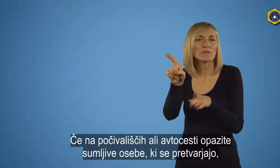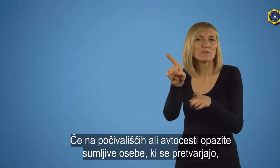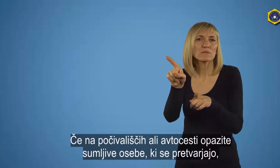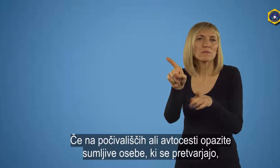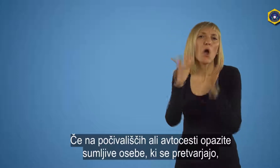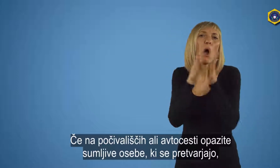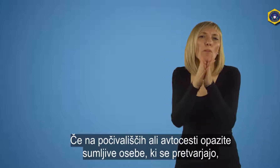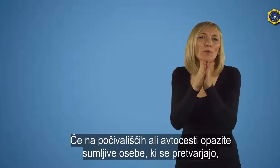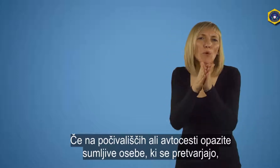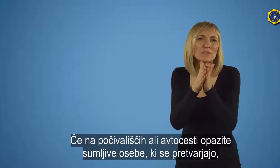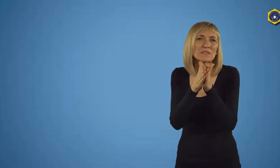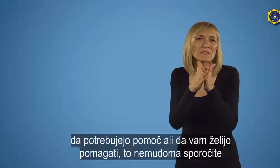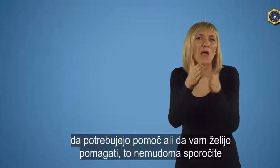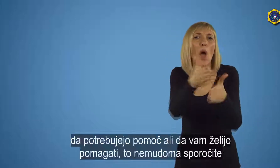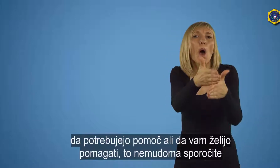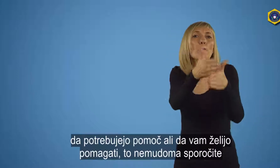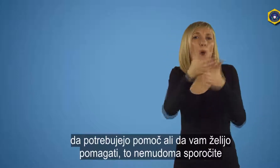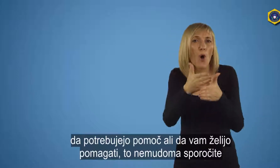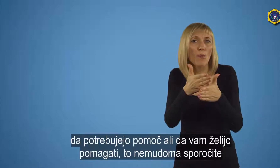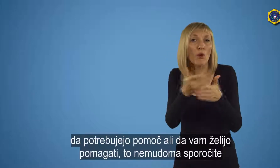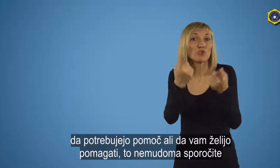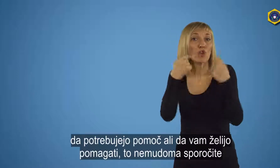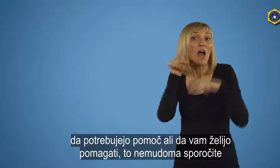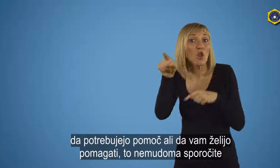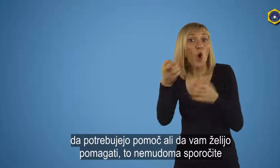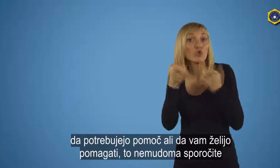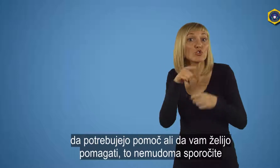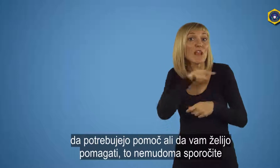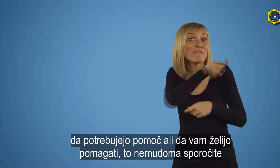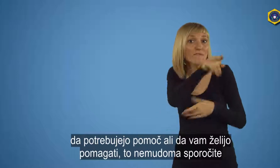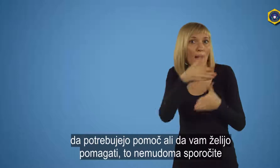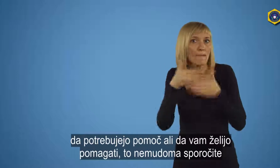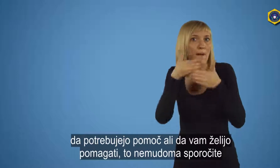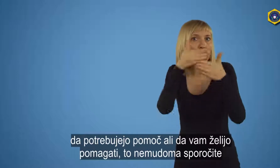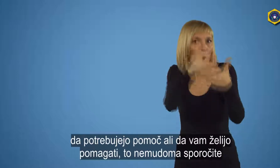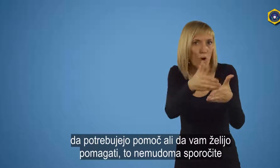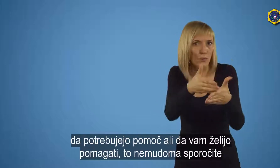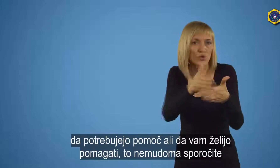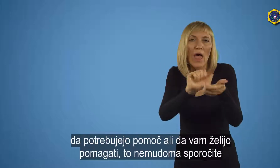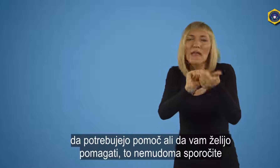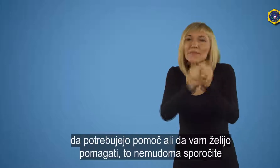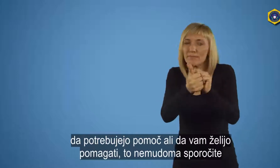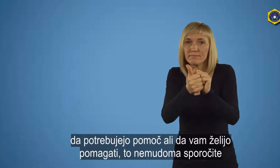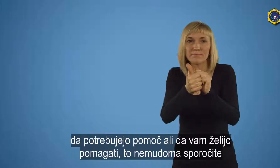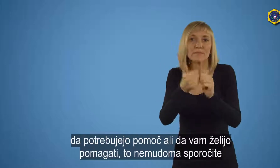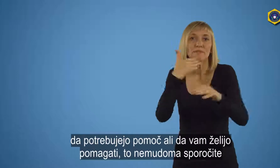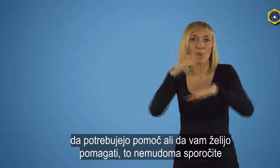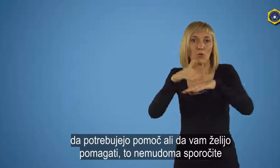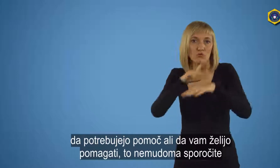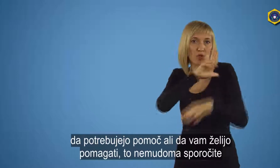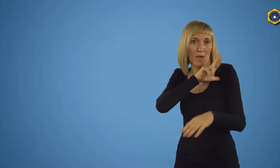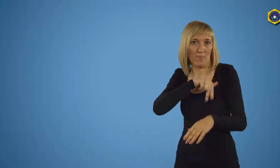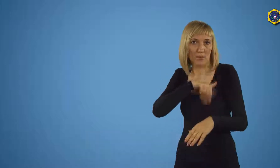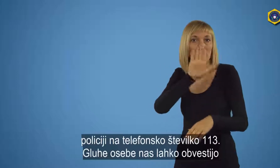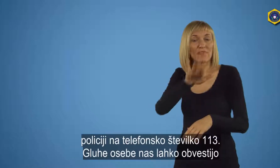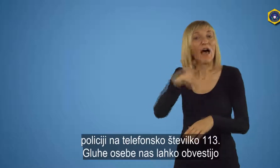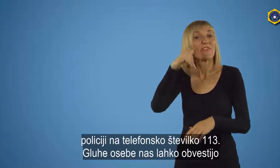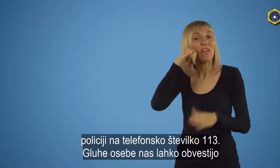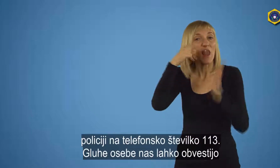vam želijo pomagati, To ne mudemo sporočiti policiji na telefonsko številko 113. Gluhe osebe